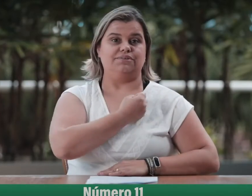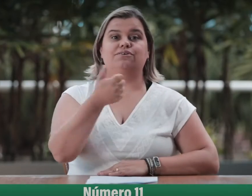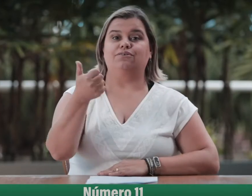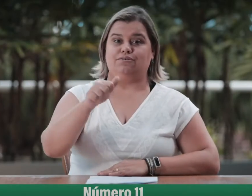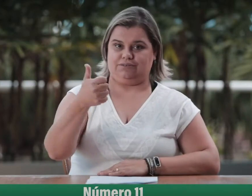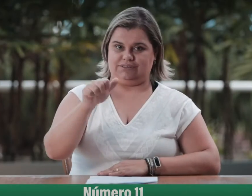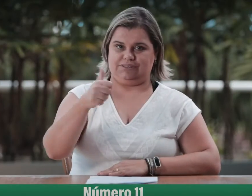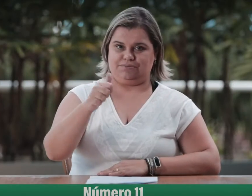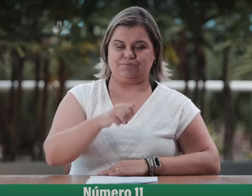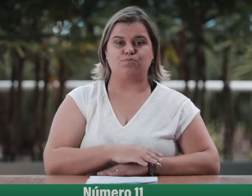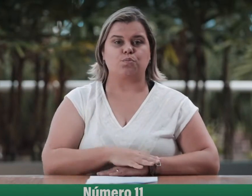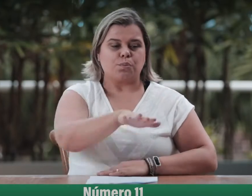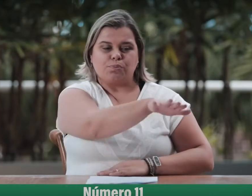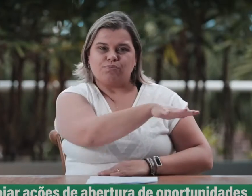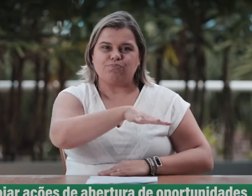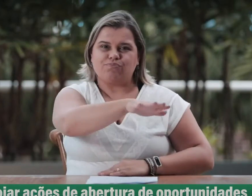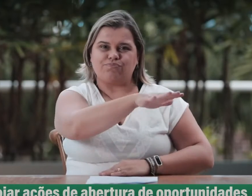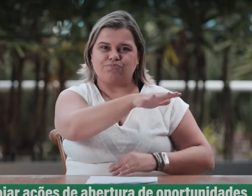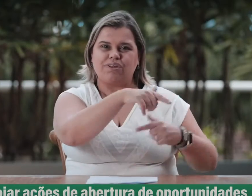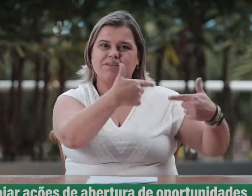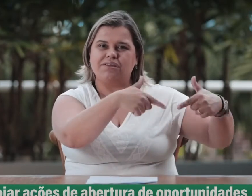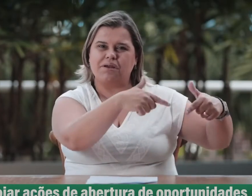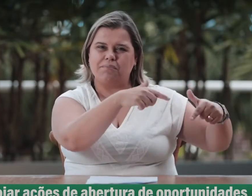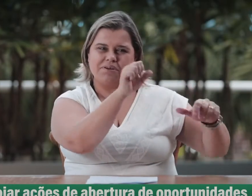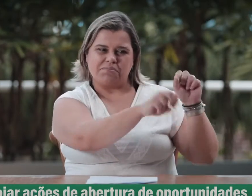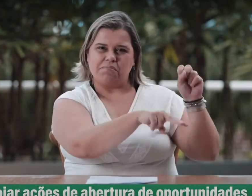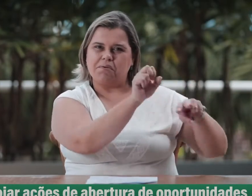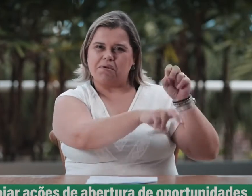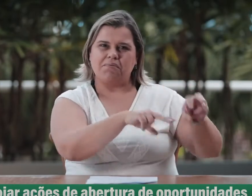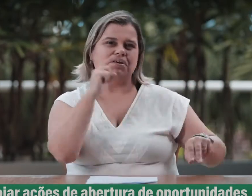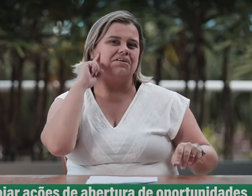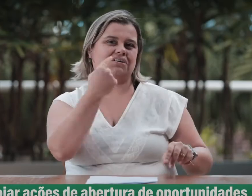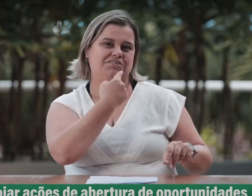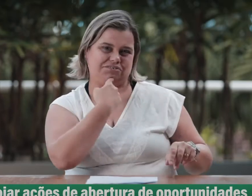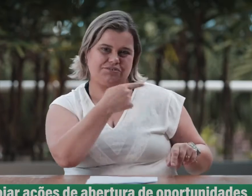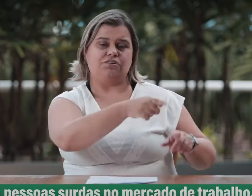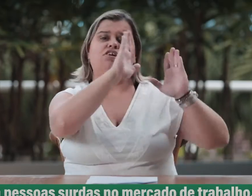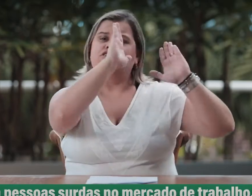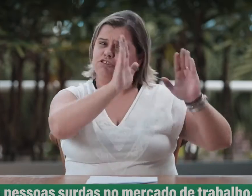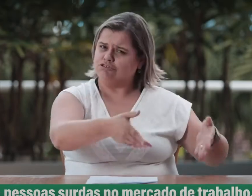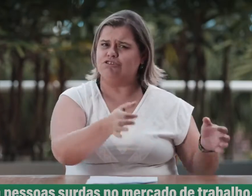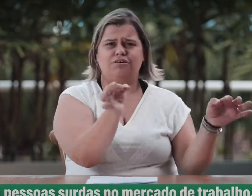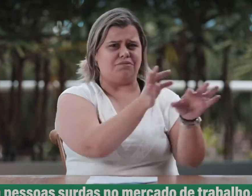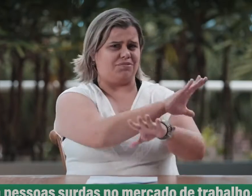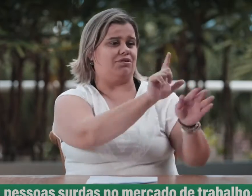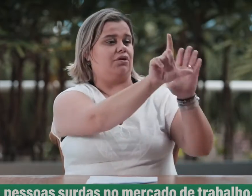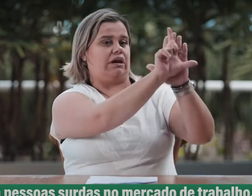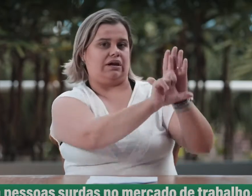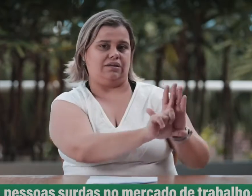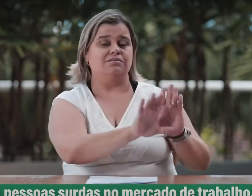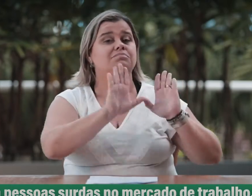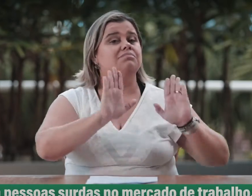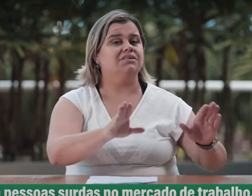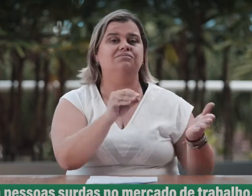11. Apoiar ações e abertura de oportunidades para pessoas surdas no mercado de trabalho,